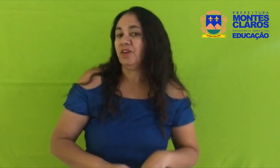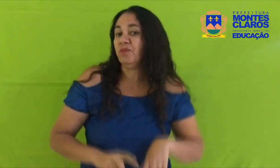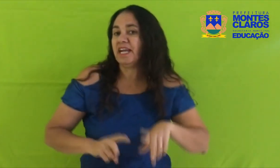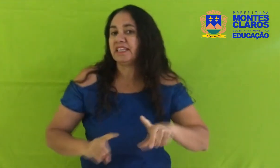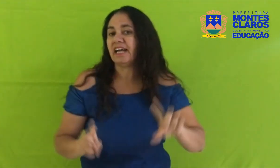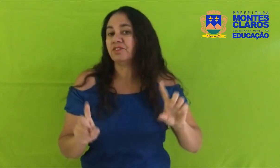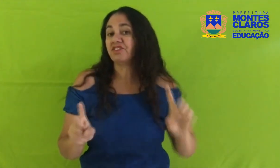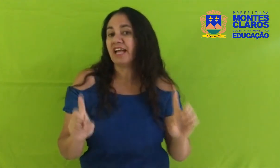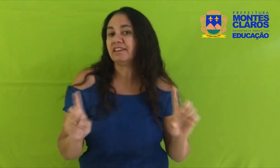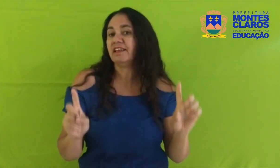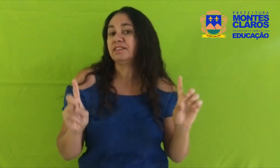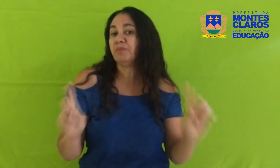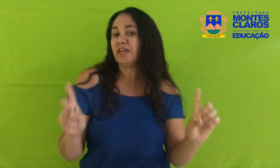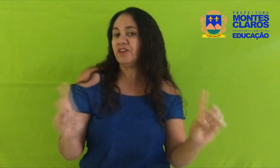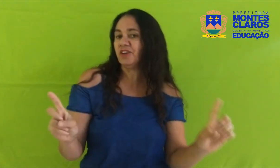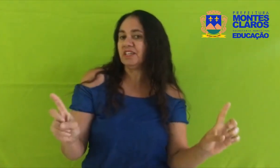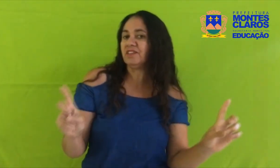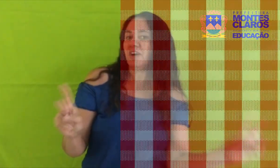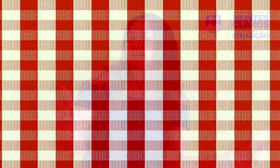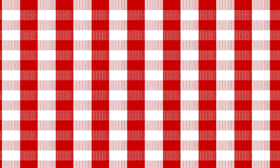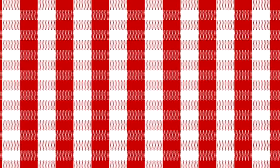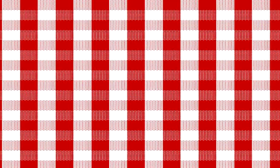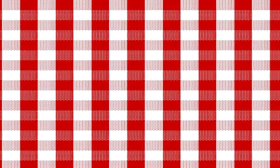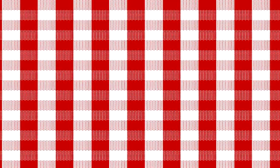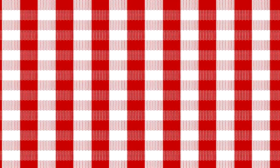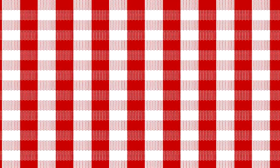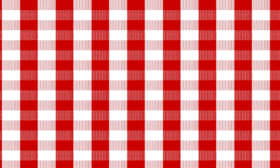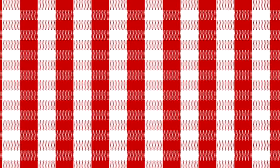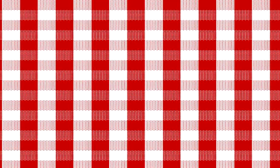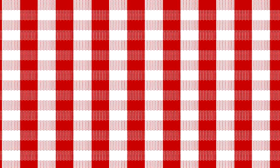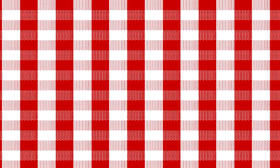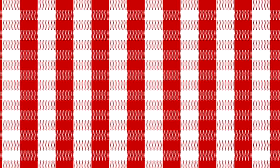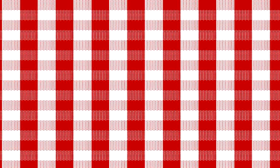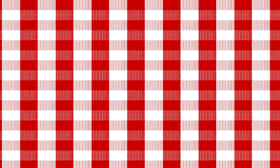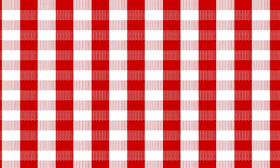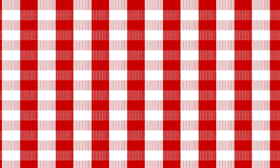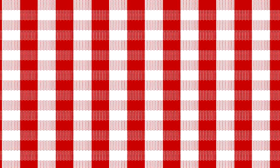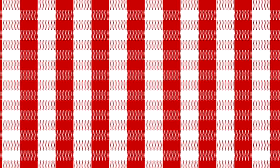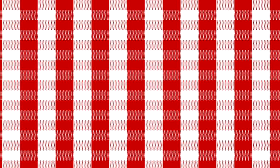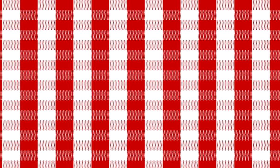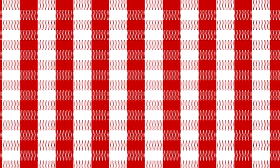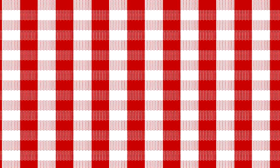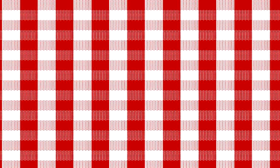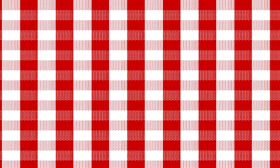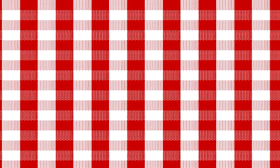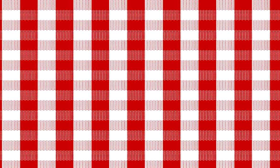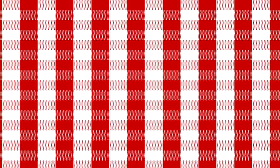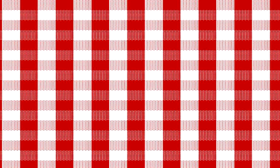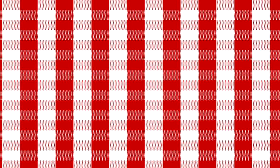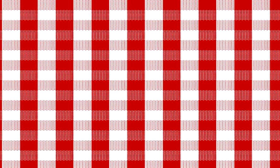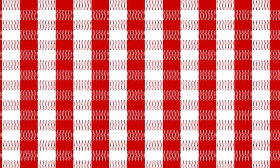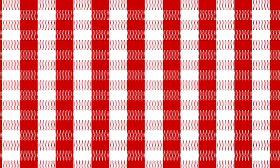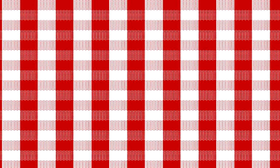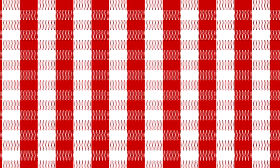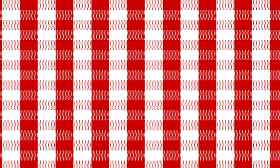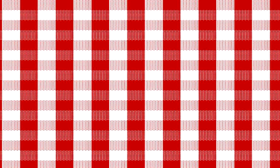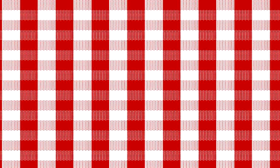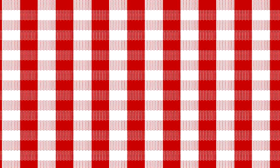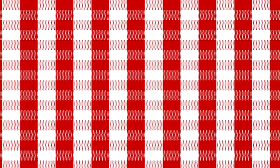Um retalho xadrez bicolorido Olha, mamãe Que lindo, filhinha E por que escolheu este? Ah, este me lembra